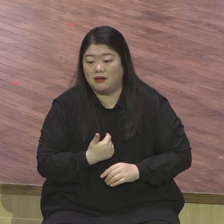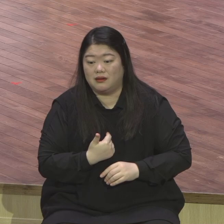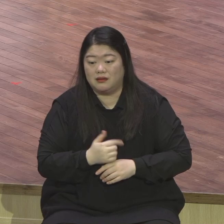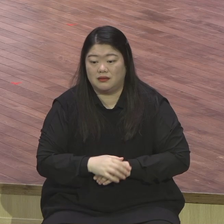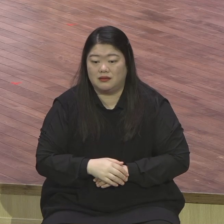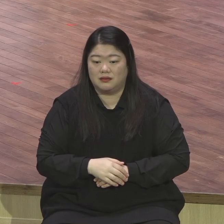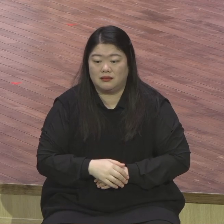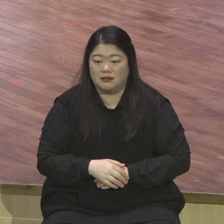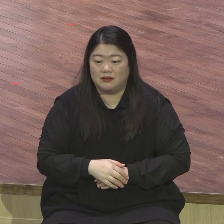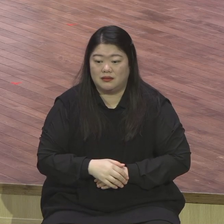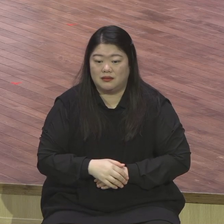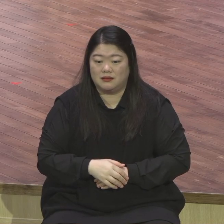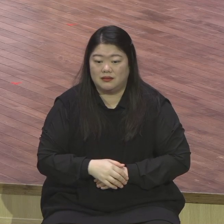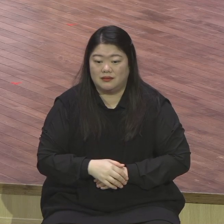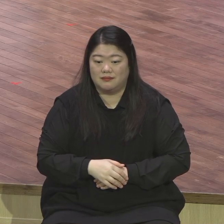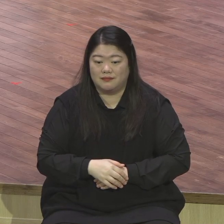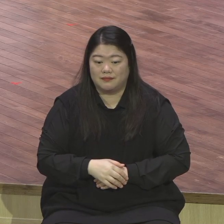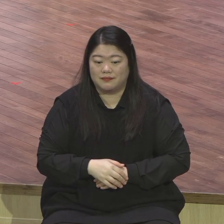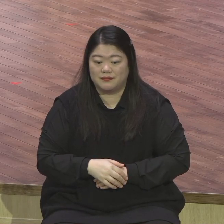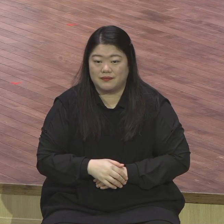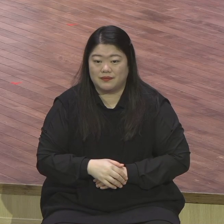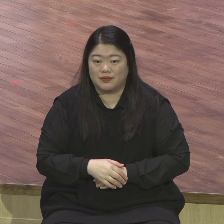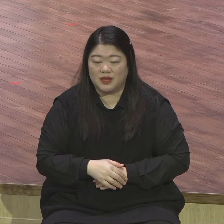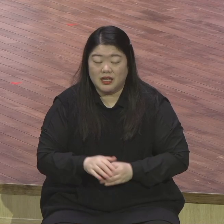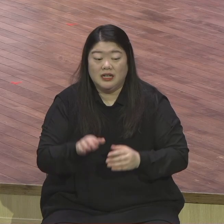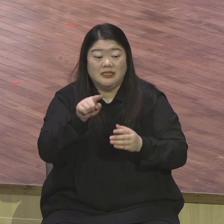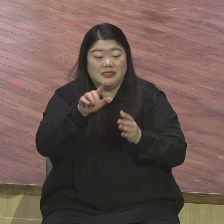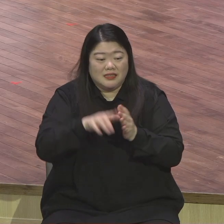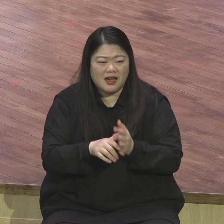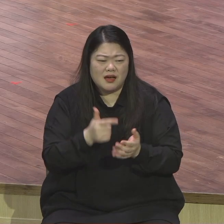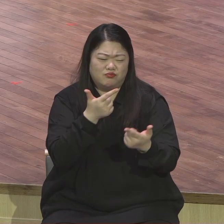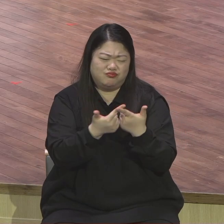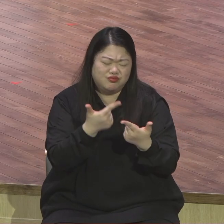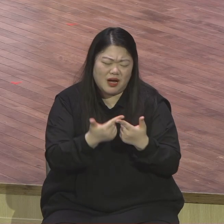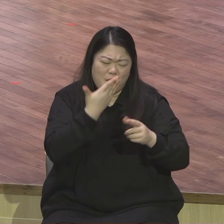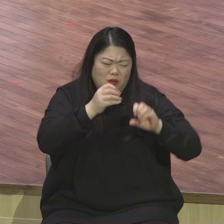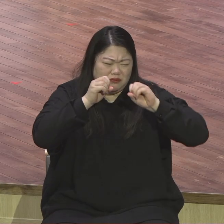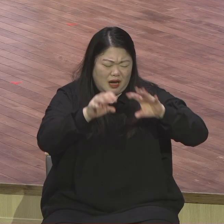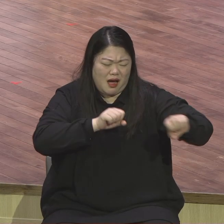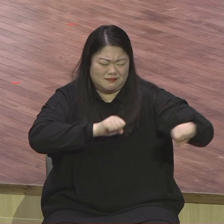그래서 부산을 보고만 확 그냥 막 뒤 흔들어버렸어요